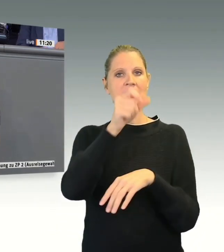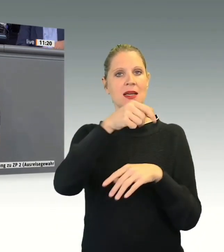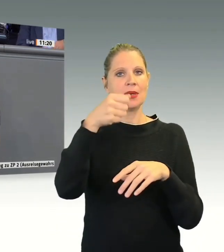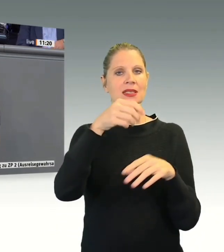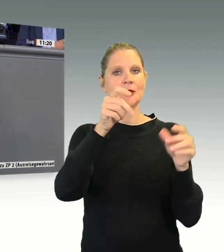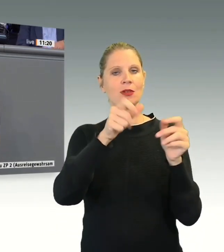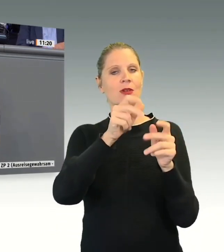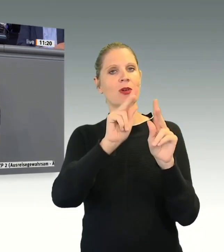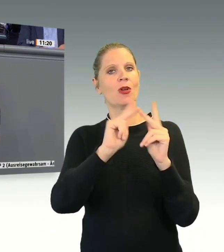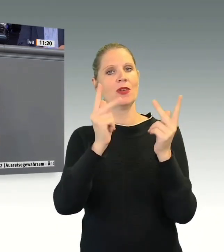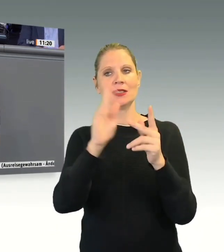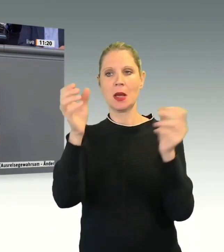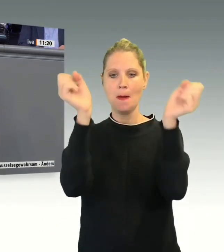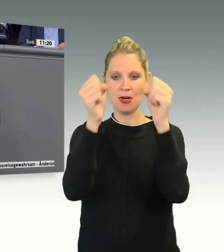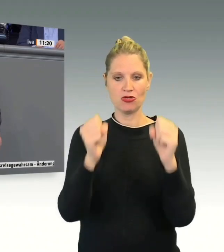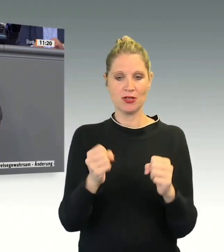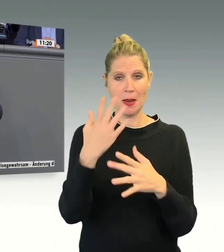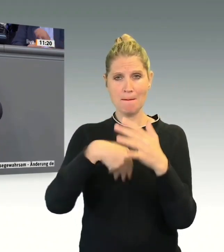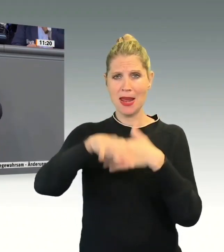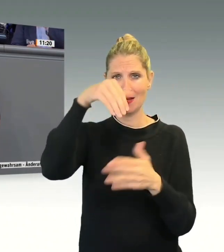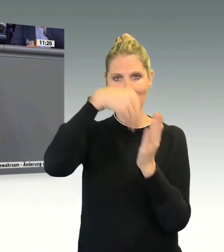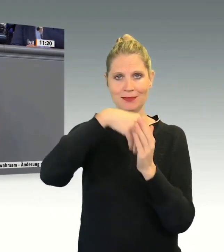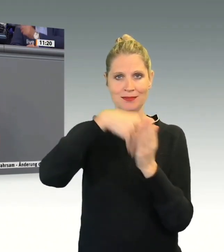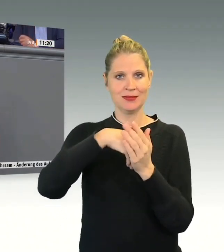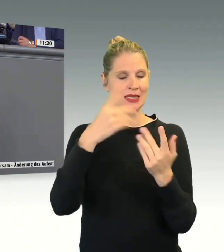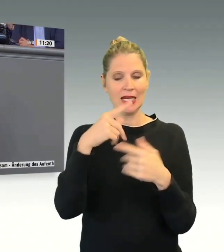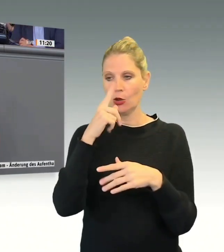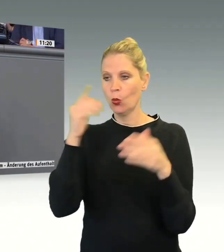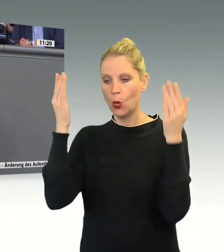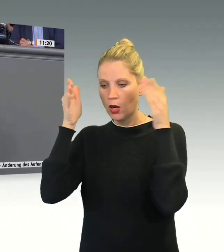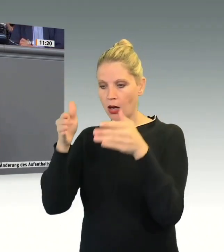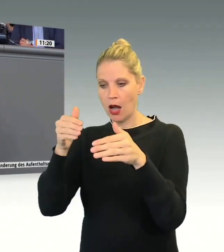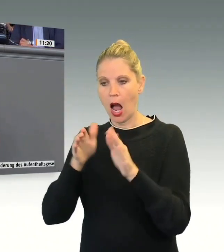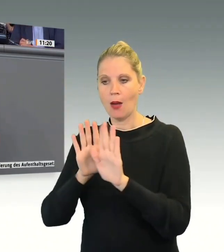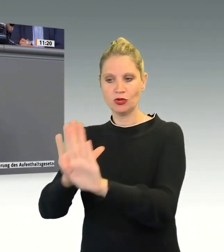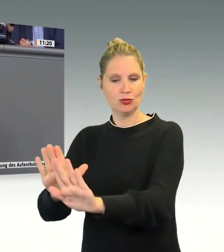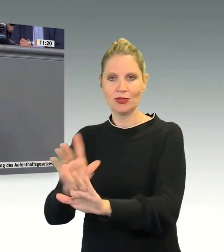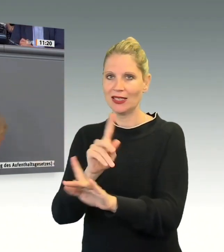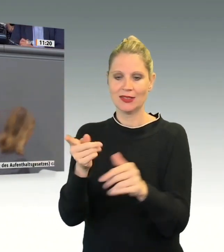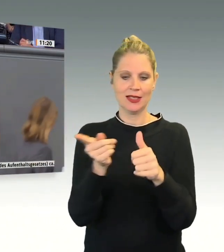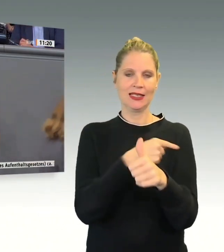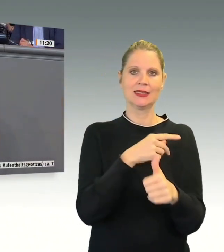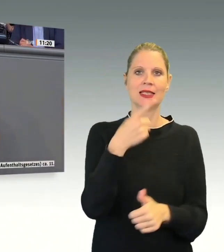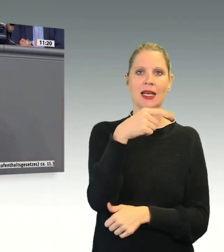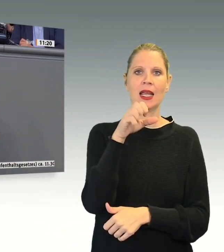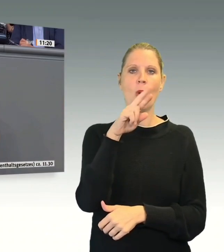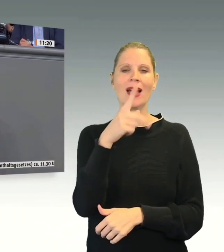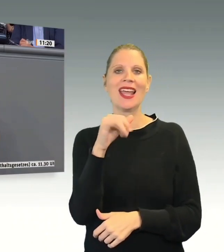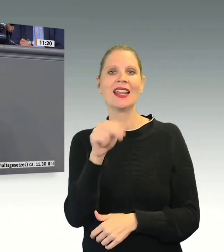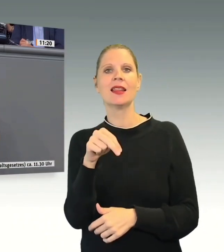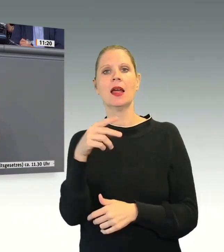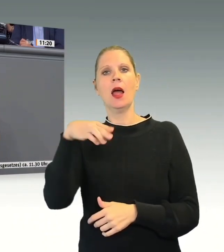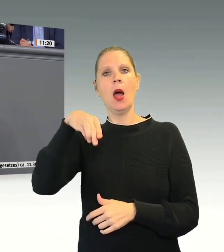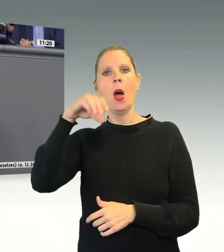beinhalten und nicht isoliert auf das Thema Abschiebungen setzen. Ich will mal als erstes nennen, das ist die Einstufung von Georgien und Moldau als sichere Herkunftsstaaten.